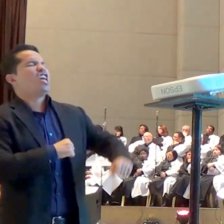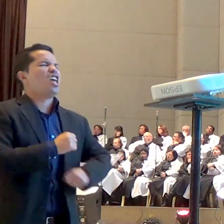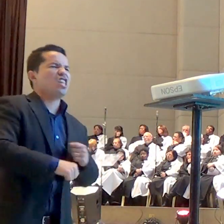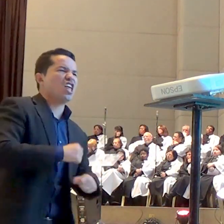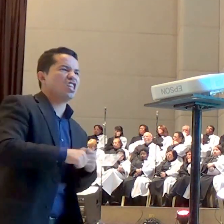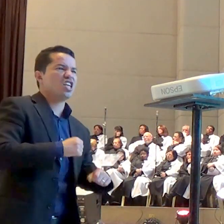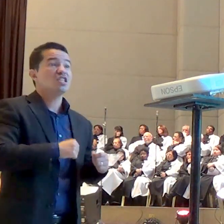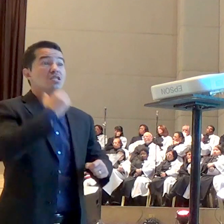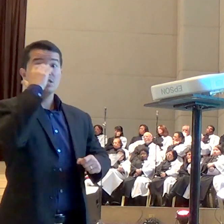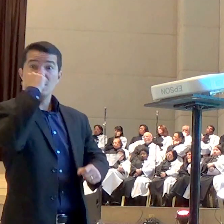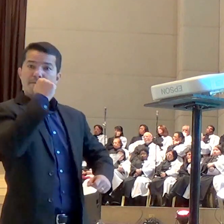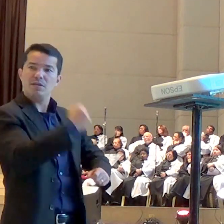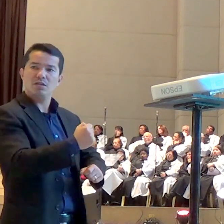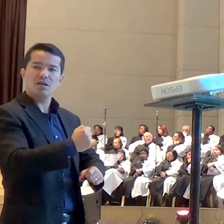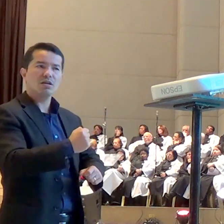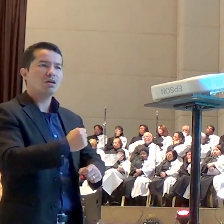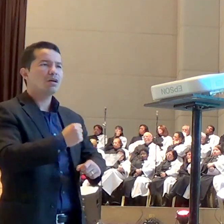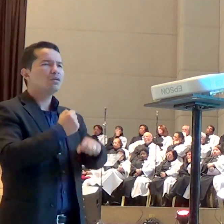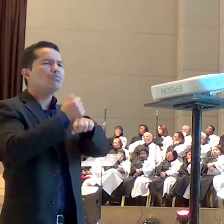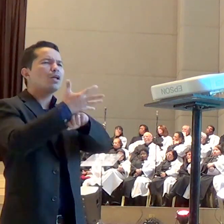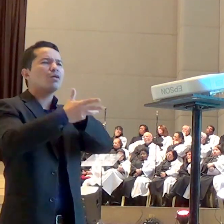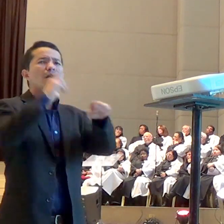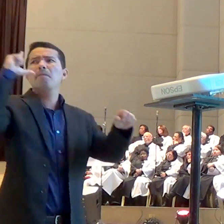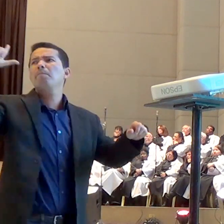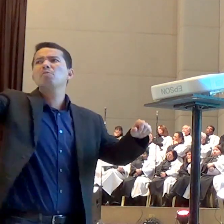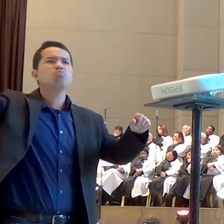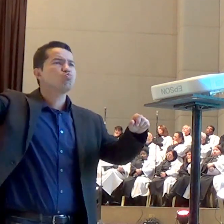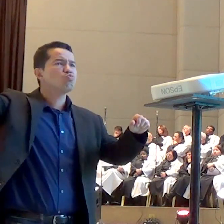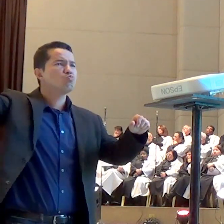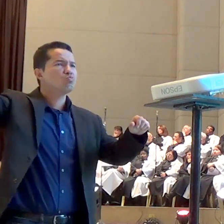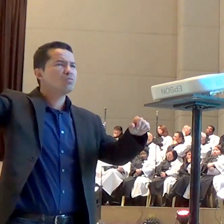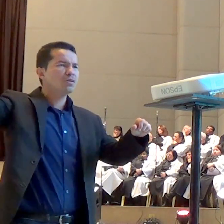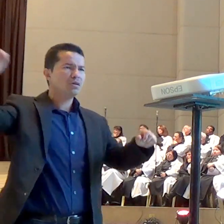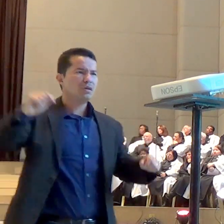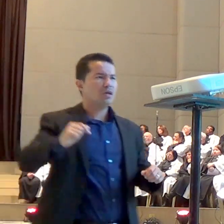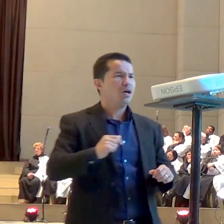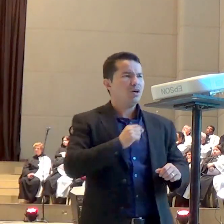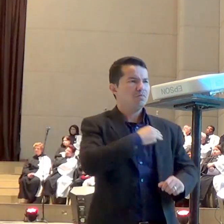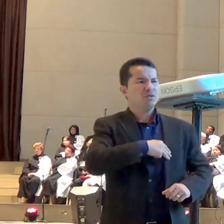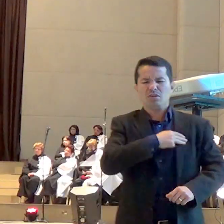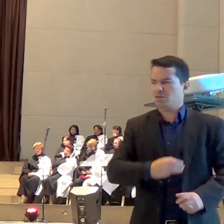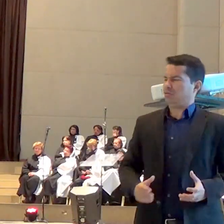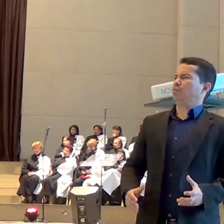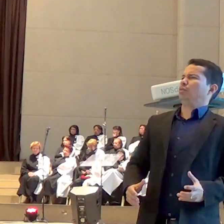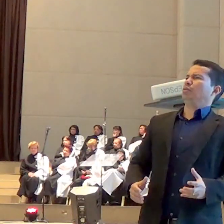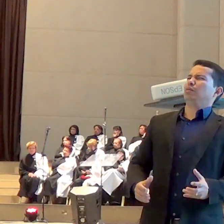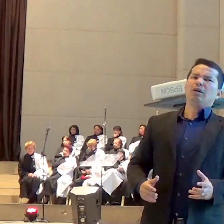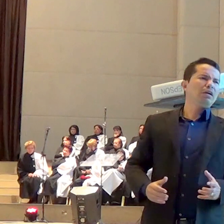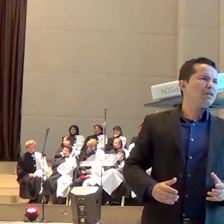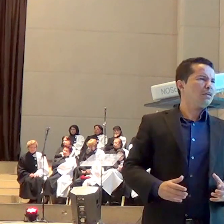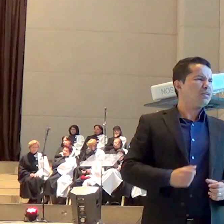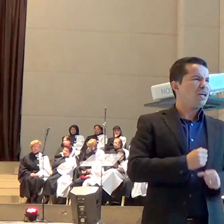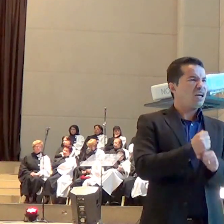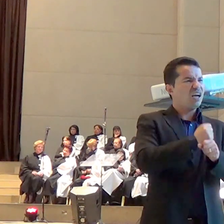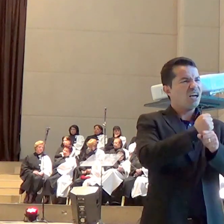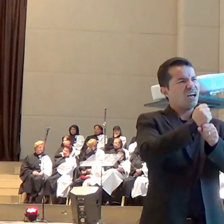passaram-se vários anos e o líder daquela turba veio se converter e aí ele veio perguntar para